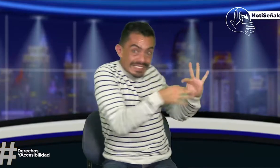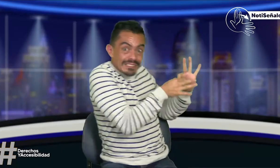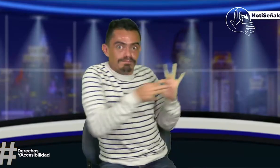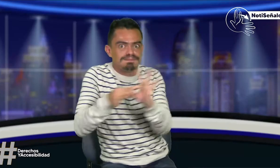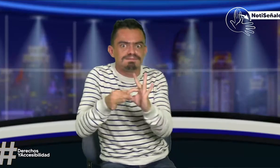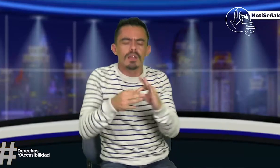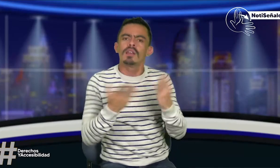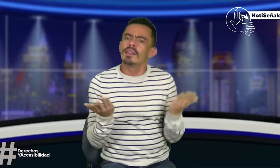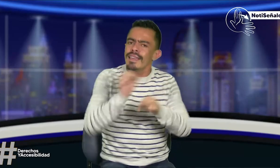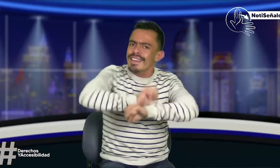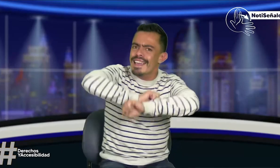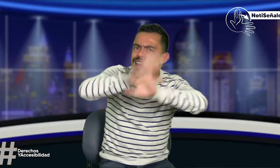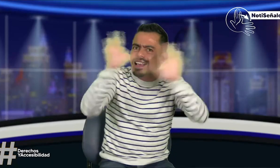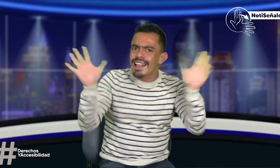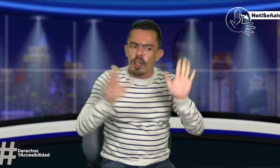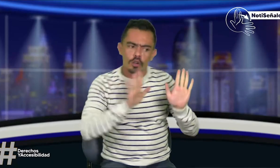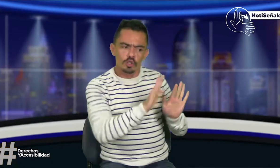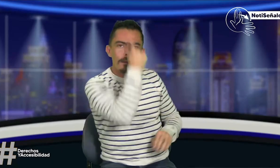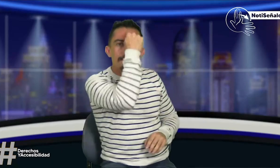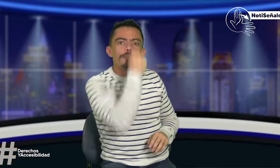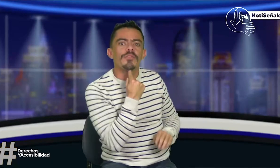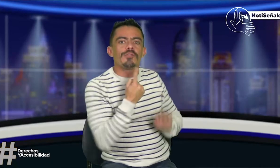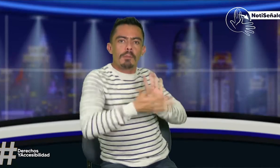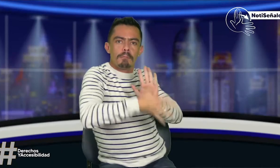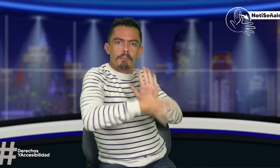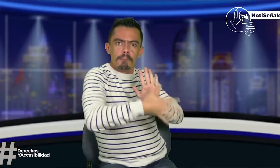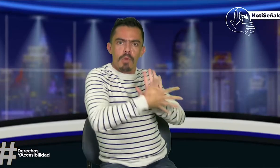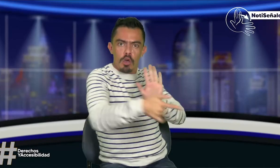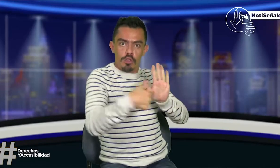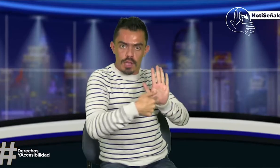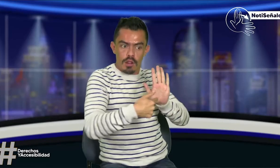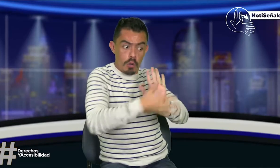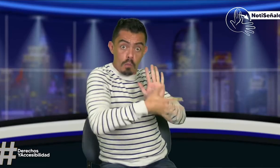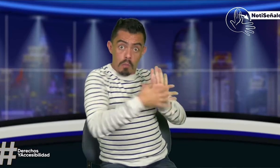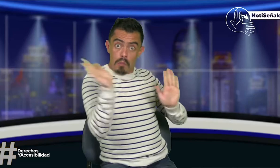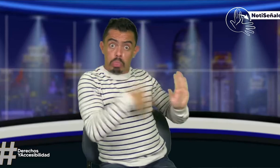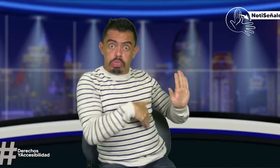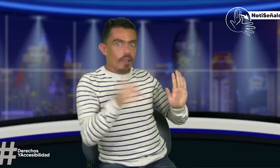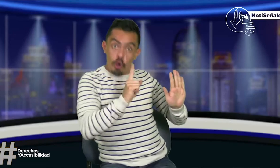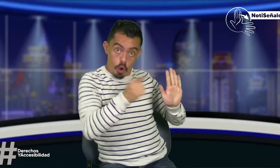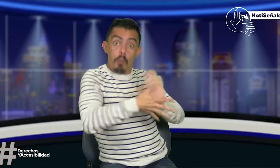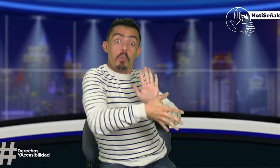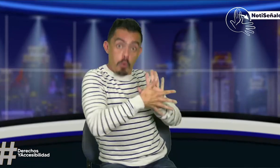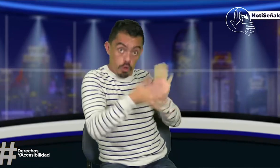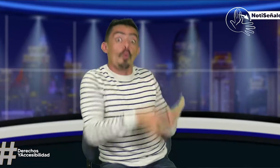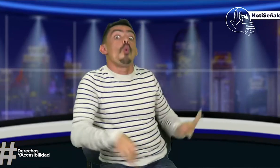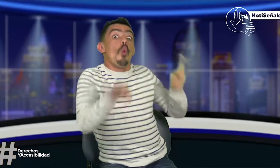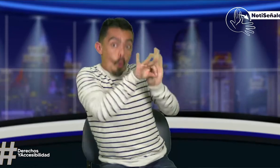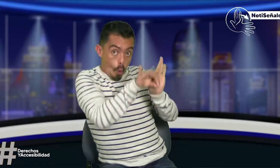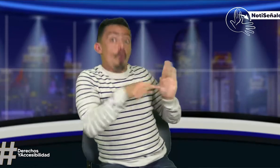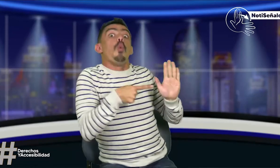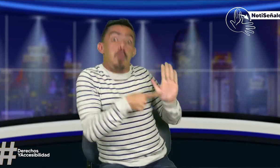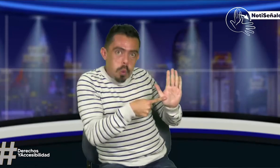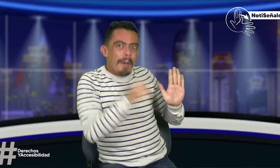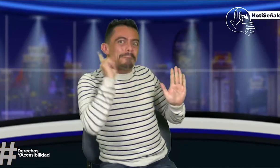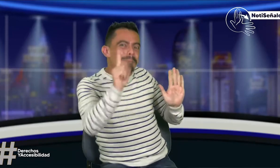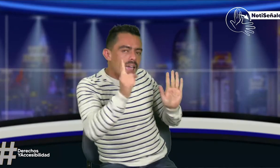servicio de interpretación? ¿Cómo se está haciendo esto? Es importante tener claridad, ver el perfil de los modelos lingüísticos, porque claro que sí,